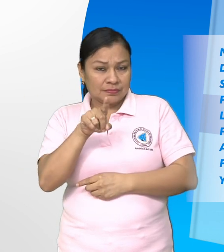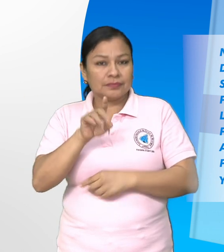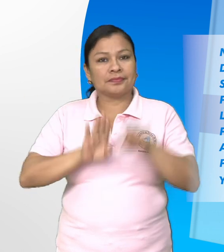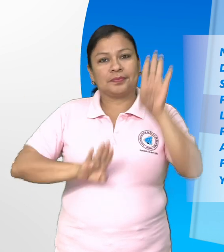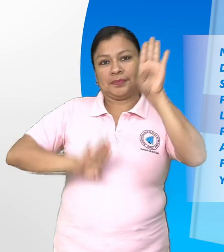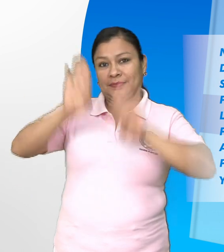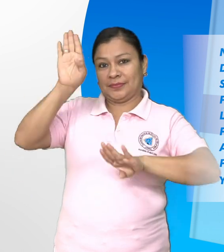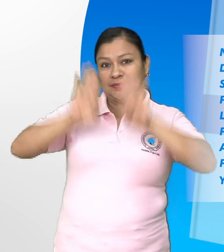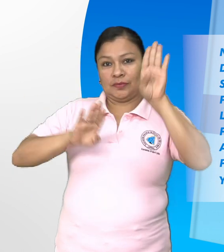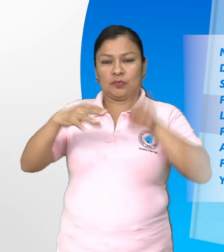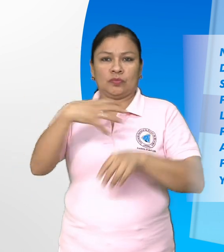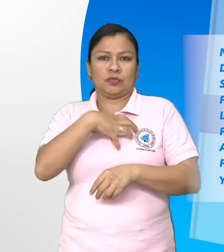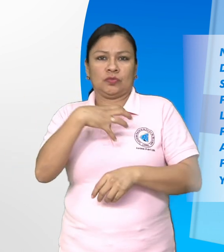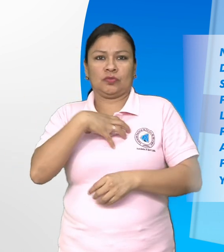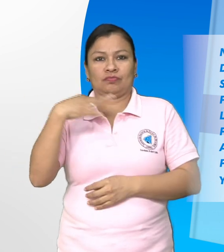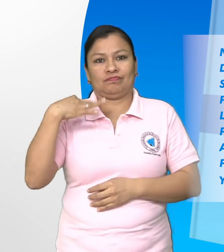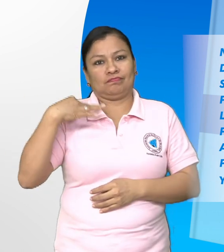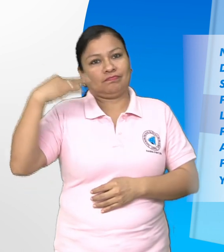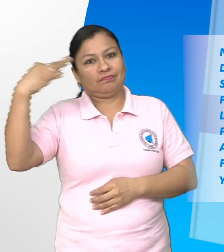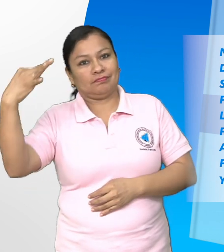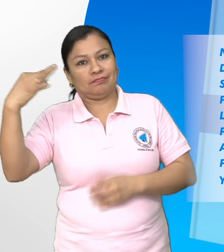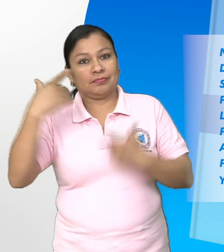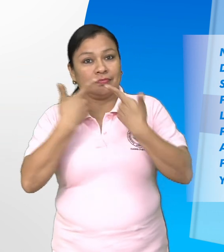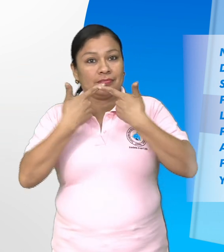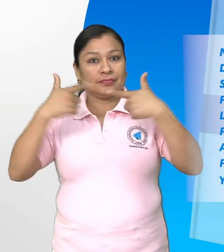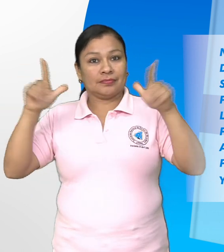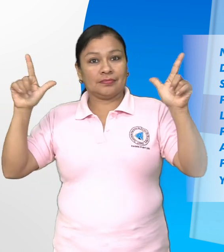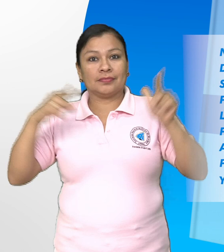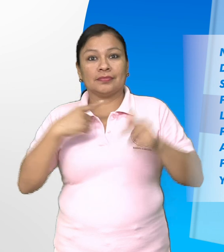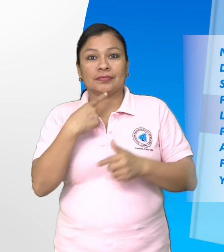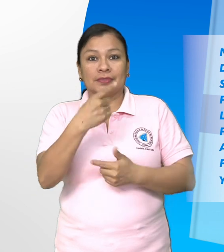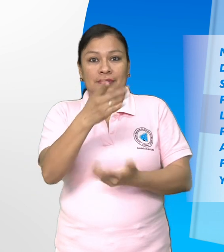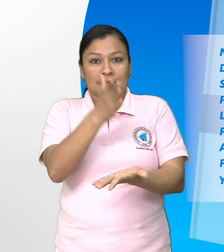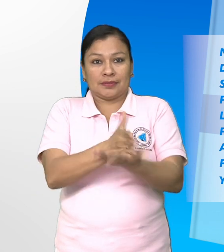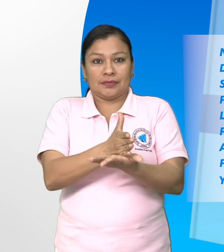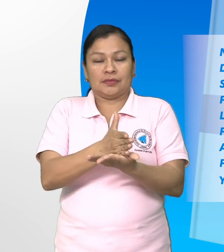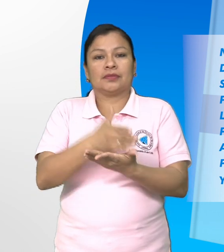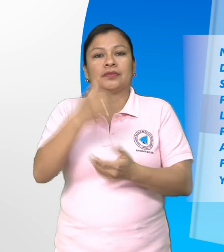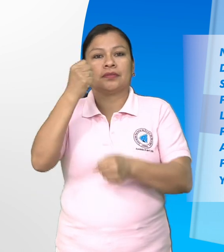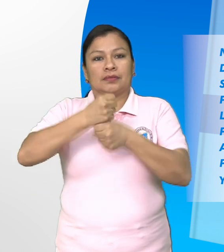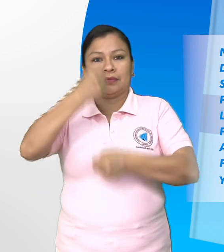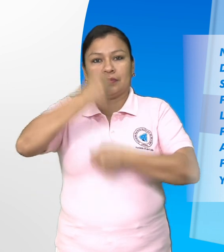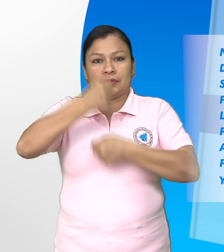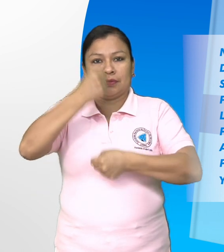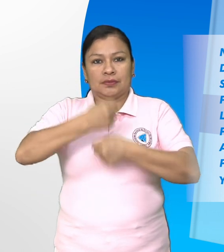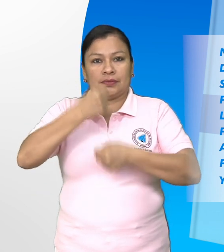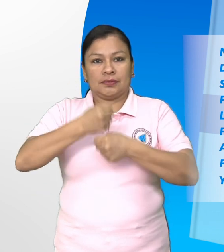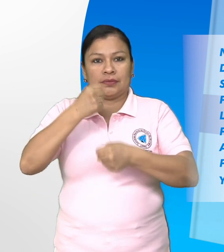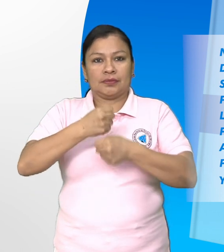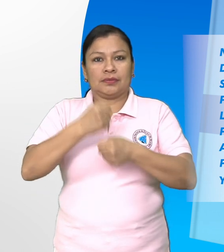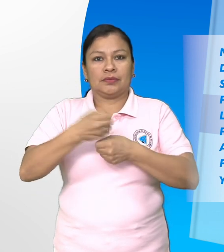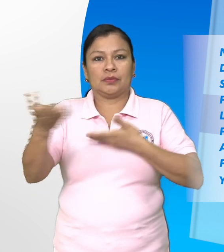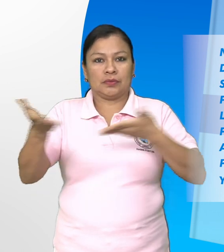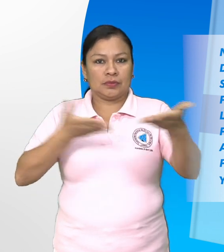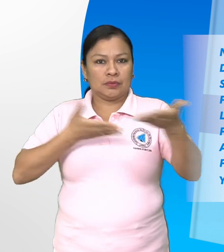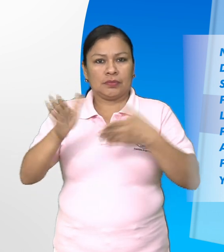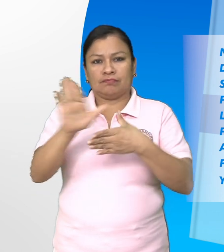ejerce de forma directa, participativa y representativa. Las funciones delegadas del Poder Soberano se